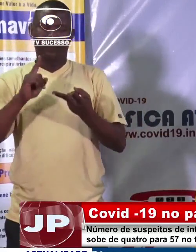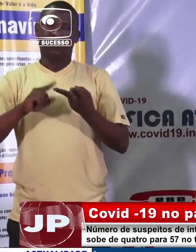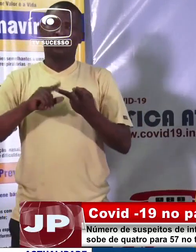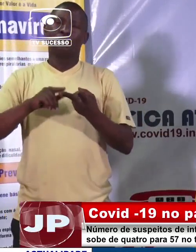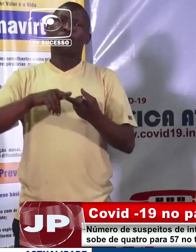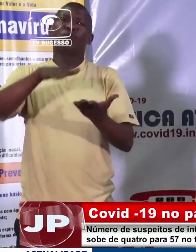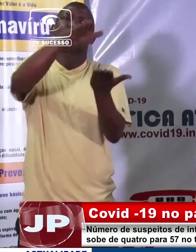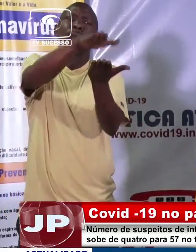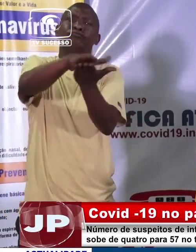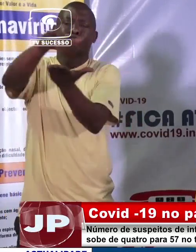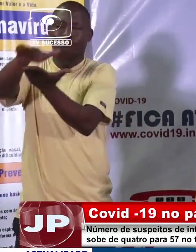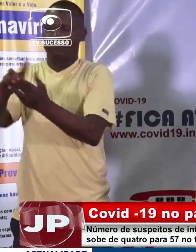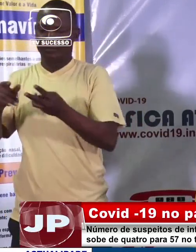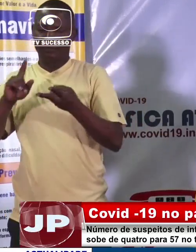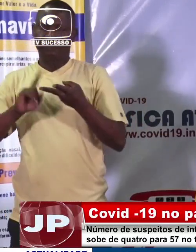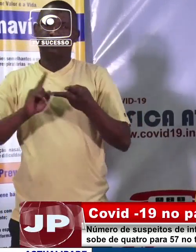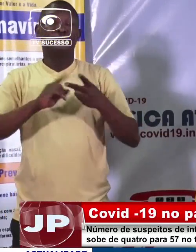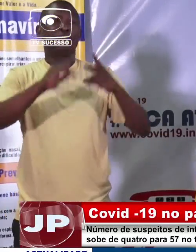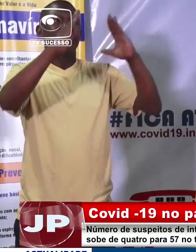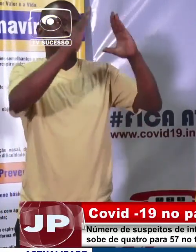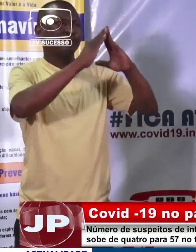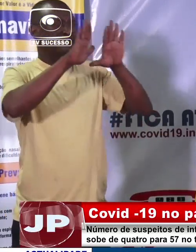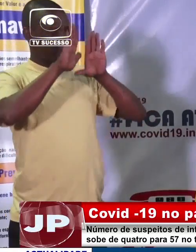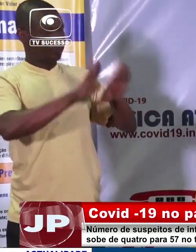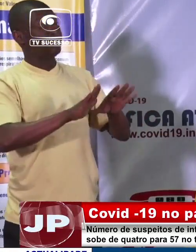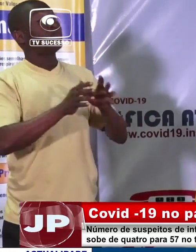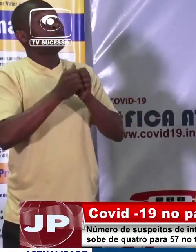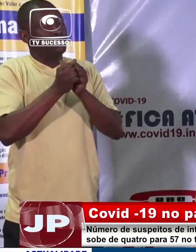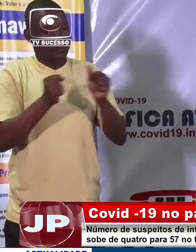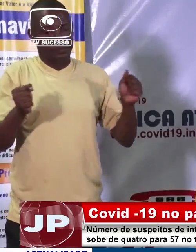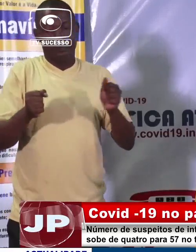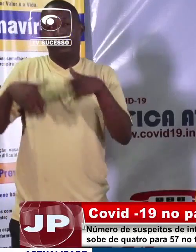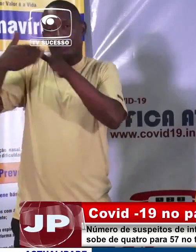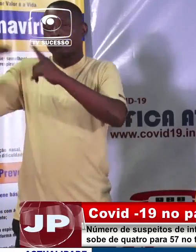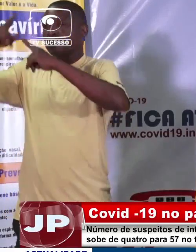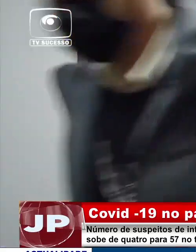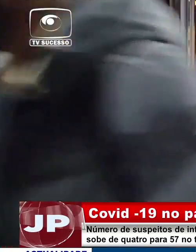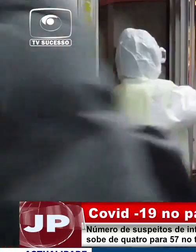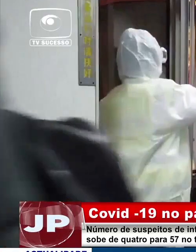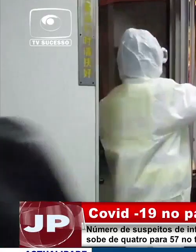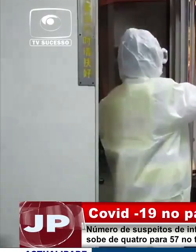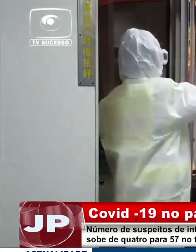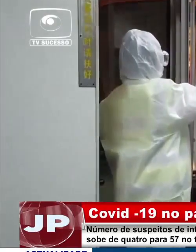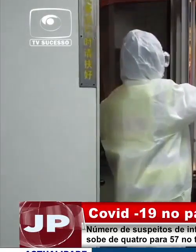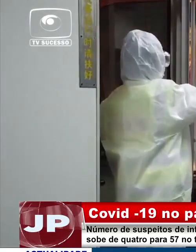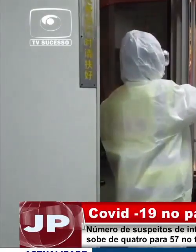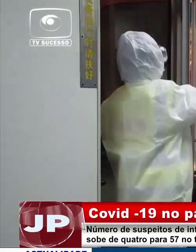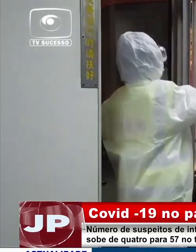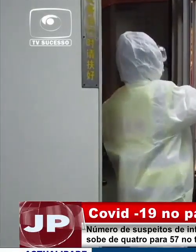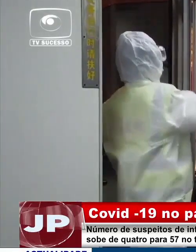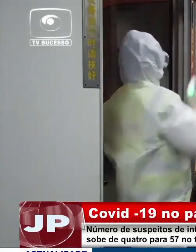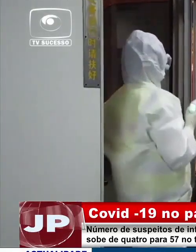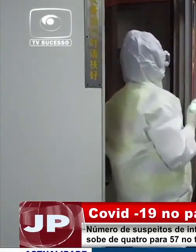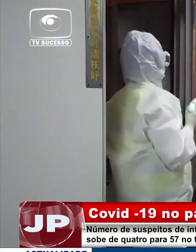manter-se em sua casa, com a exceção daqueles que, por razões de trabalho, não possam fazê-lo. Aliás, uma vez